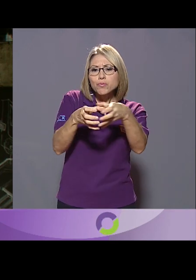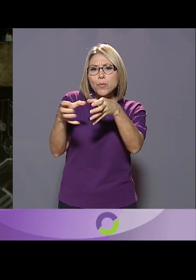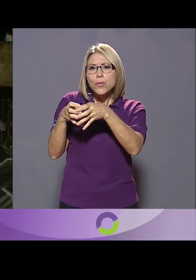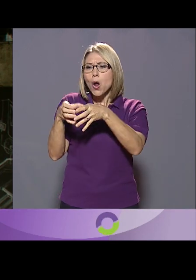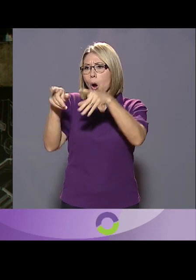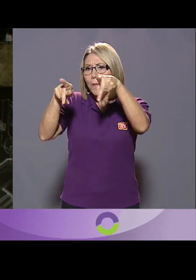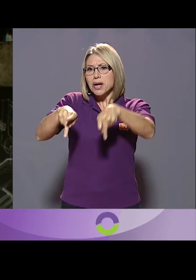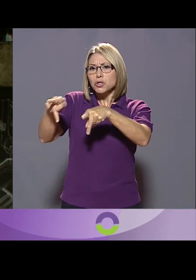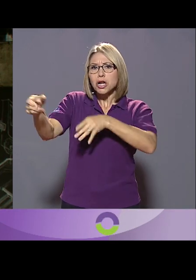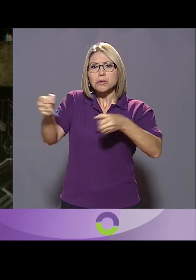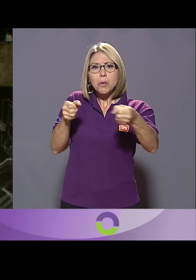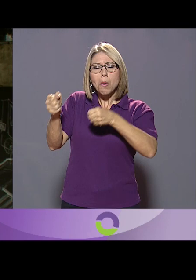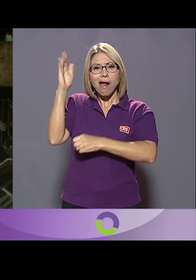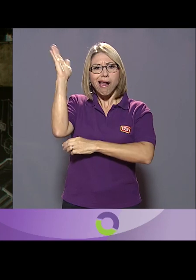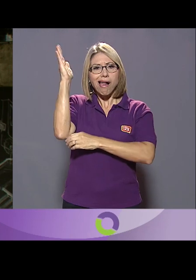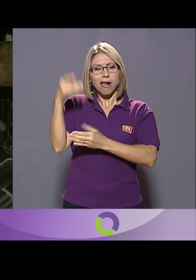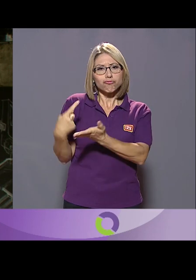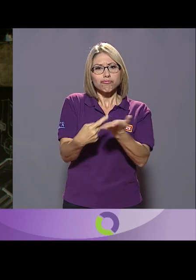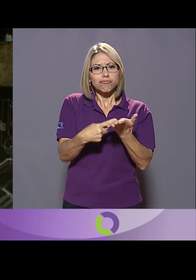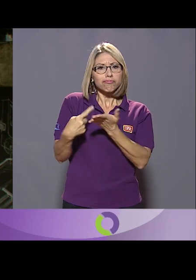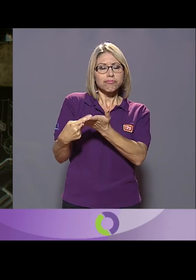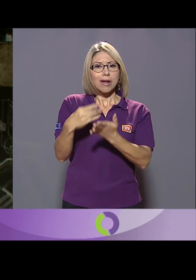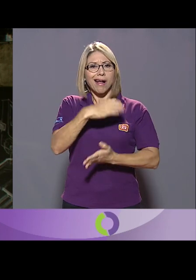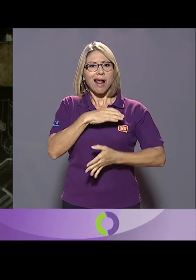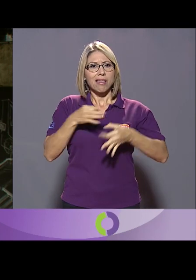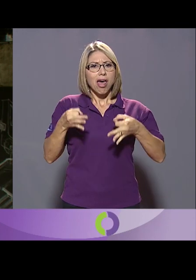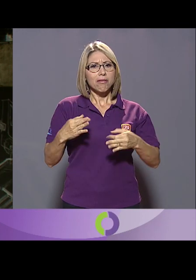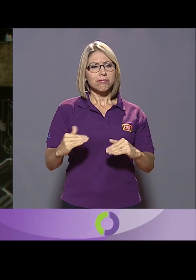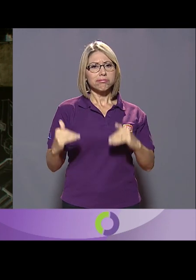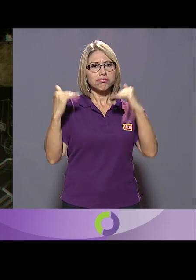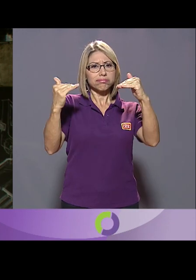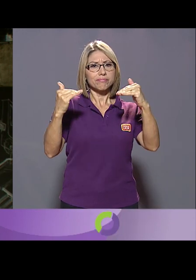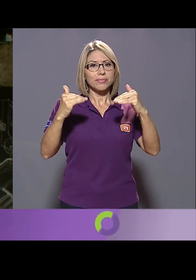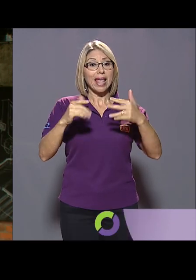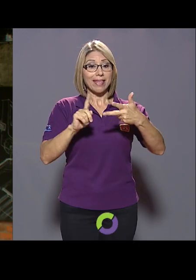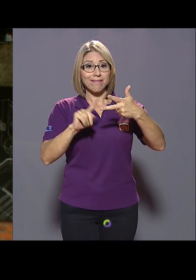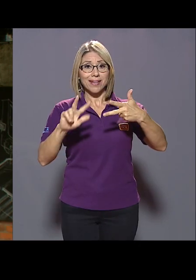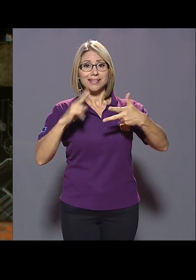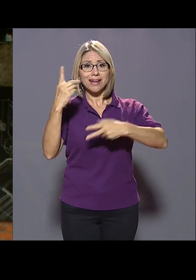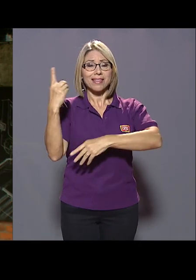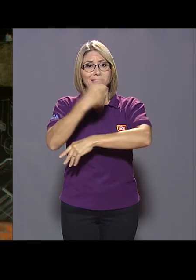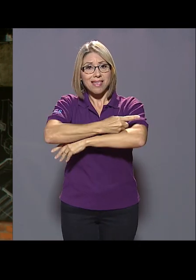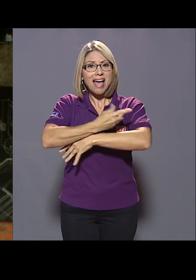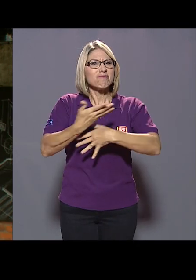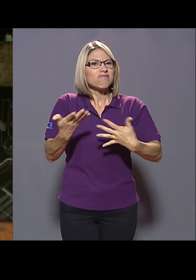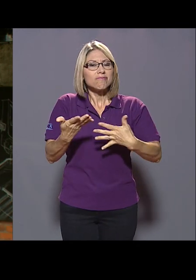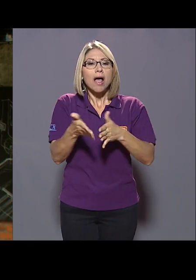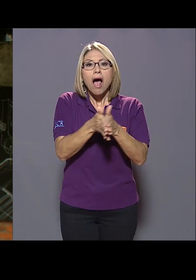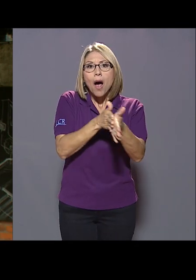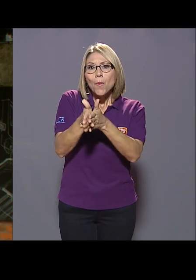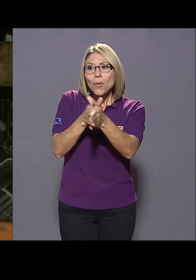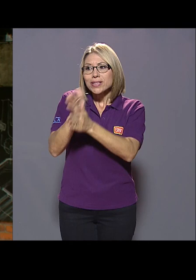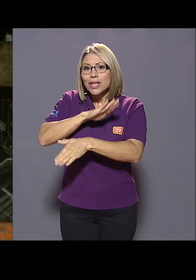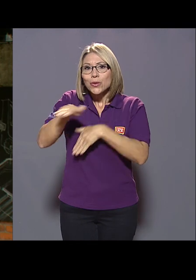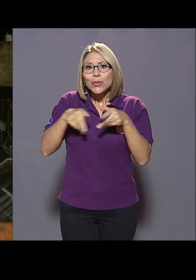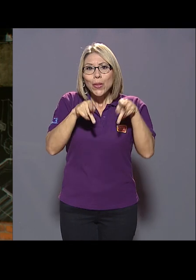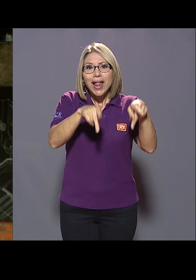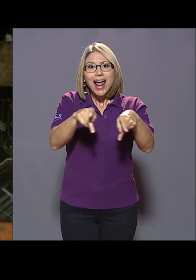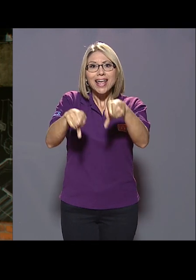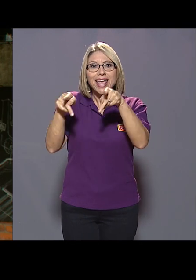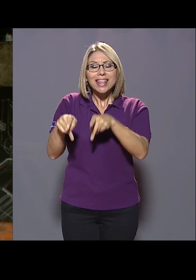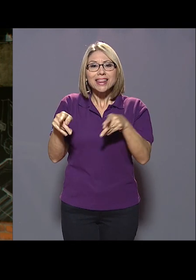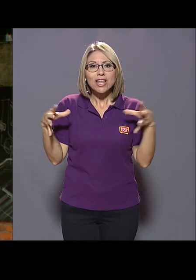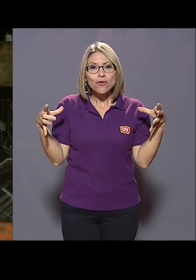para que sea de la más alta calidad posible. Vamos a tener un tercer día en donde, aprovechando que toda la gente se va a